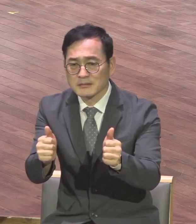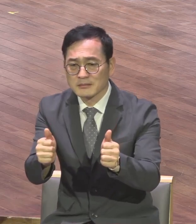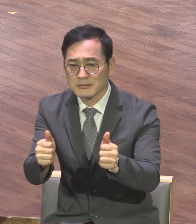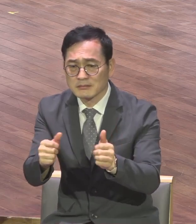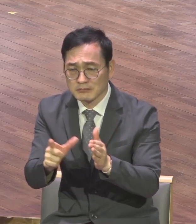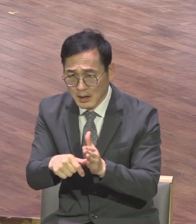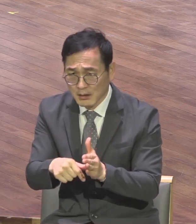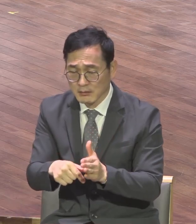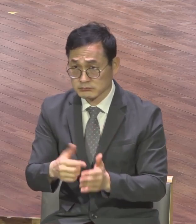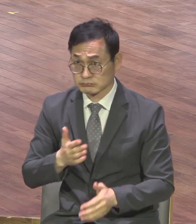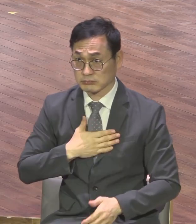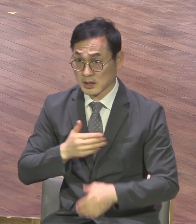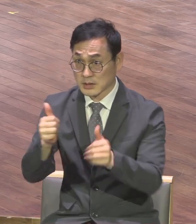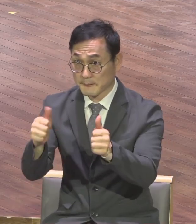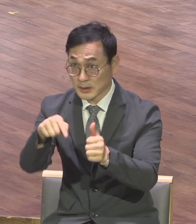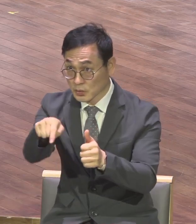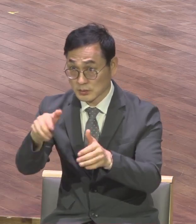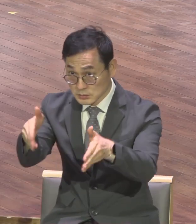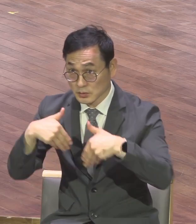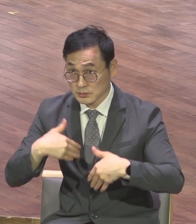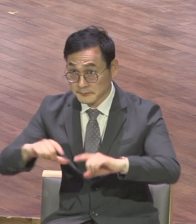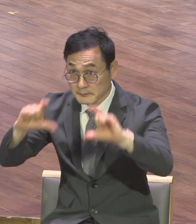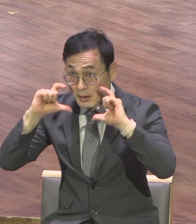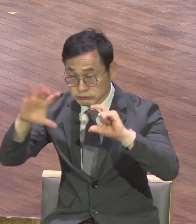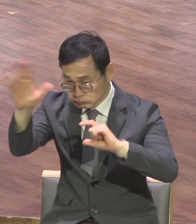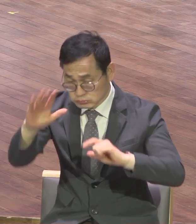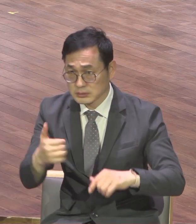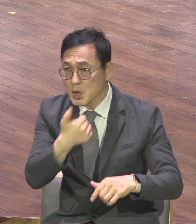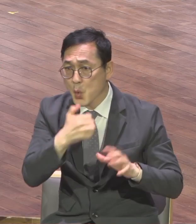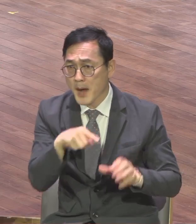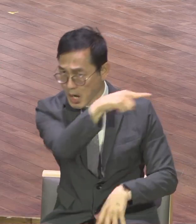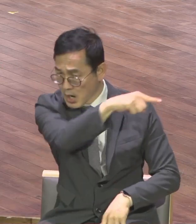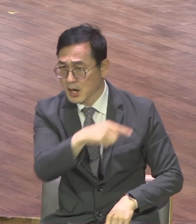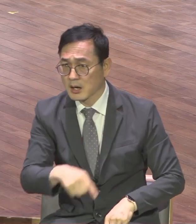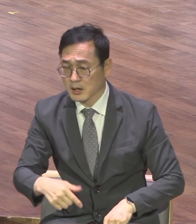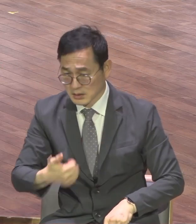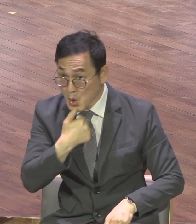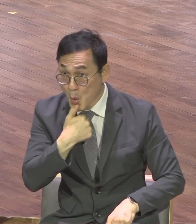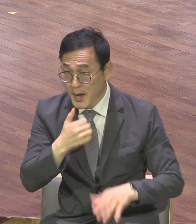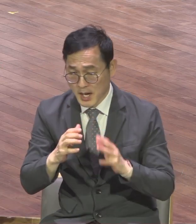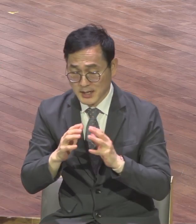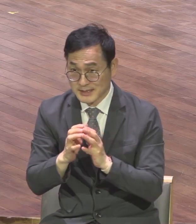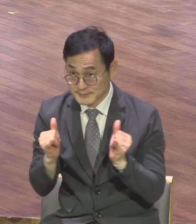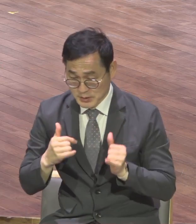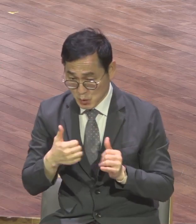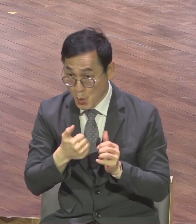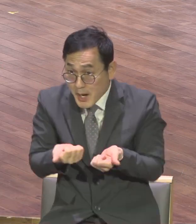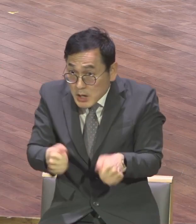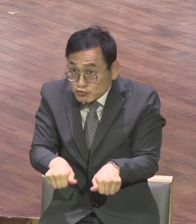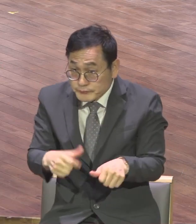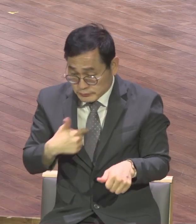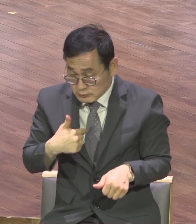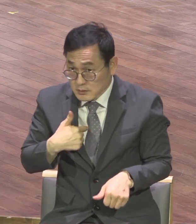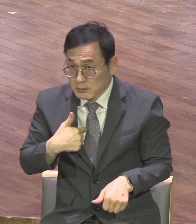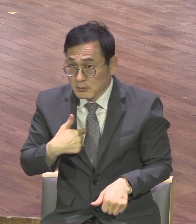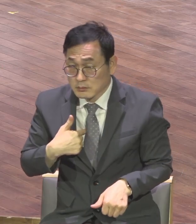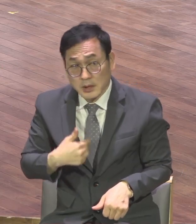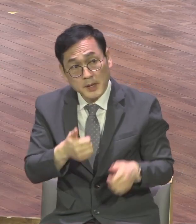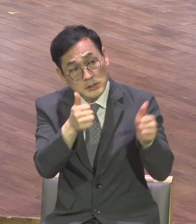심권자라는 사실을 밝히면서 로마 황제에게 내가 재판 받겠다 상수하겠다 훈련하기 위한 게